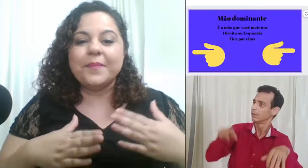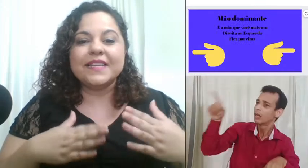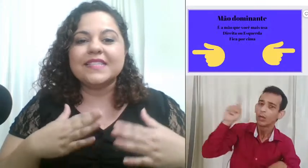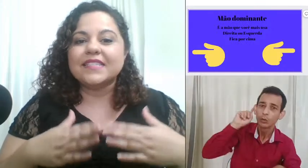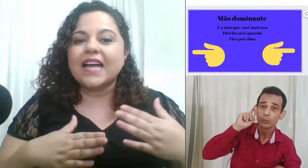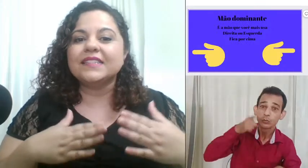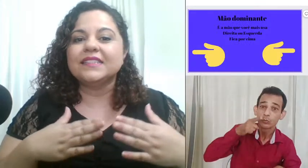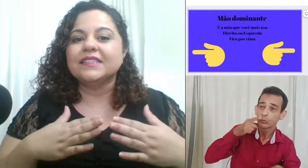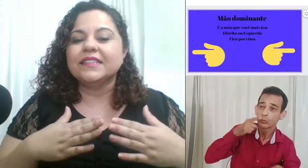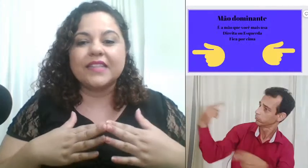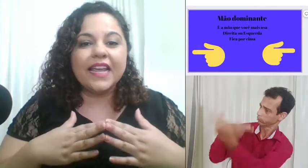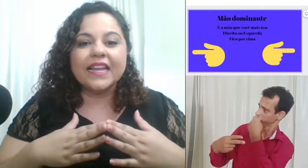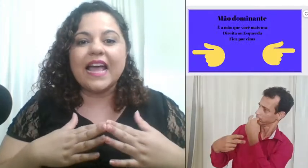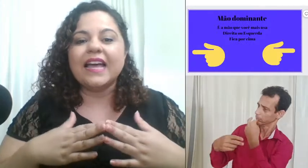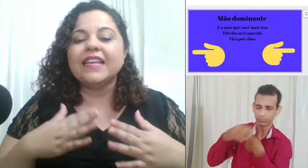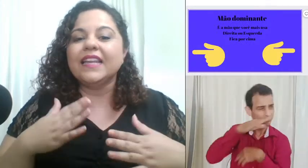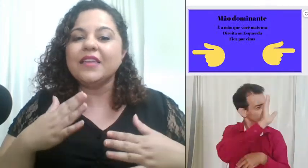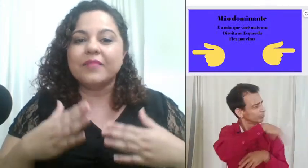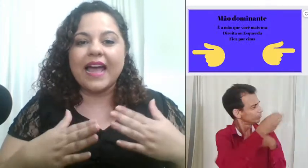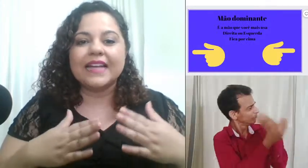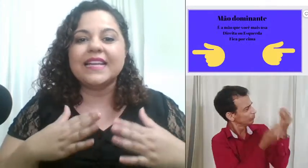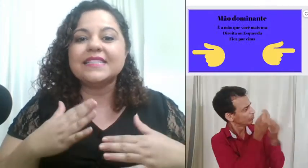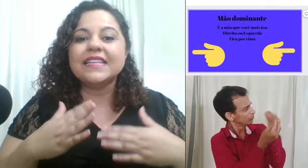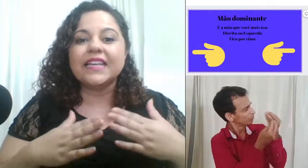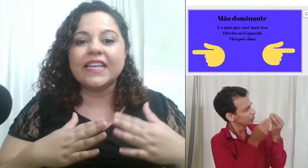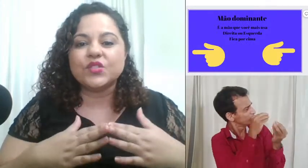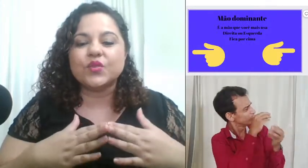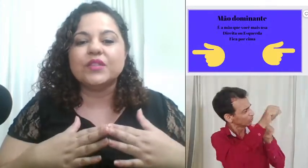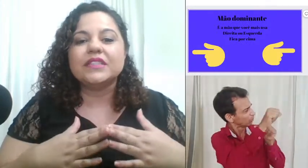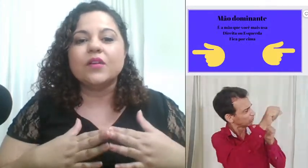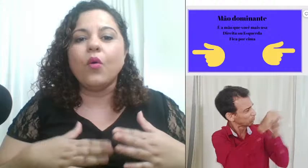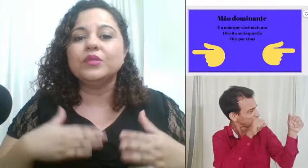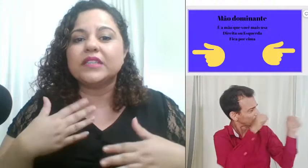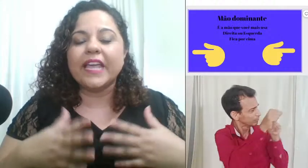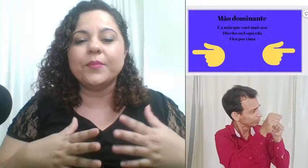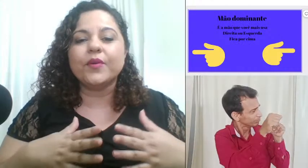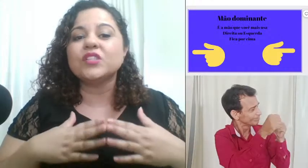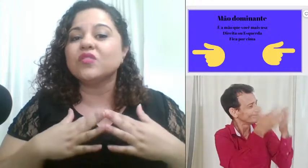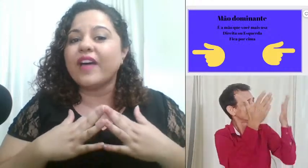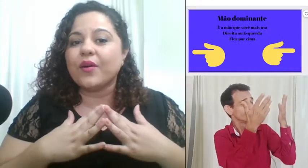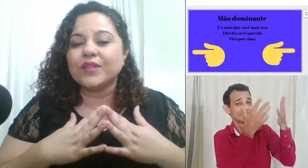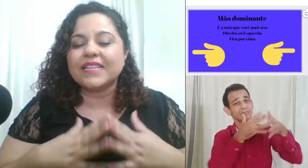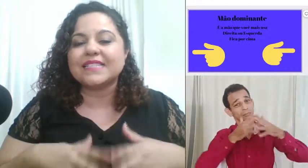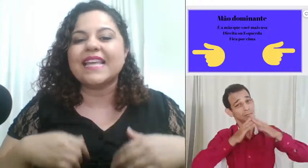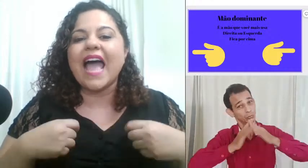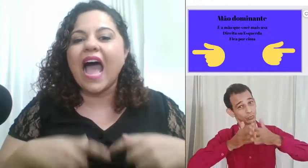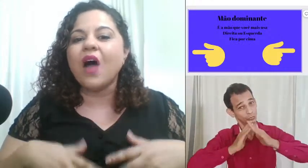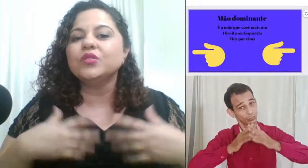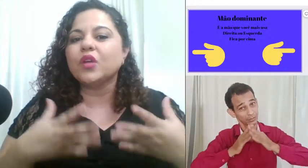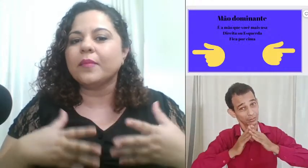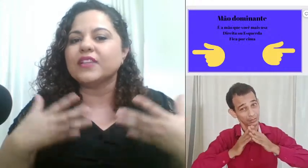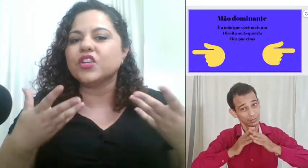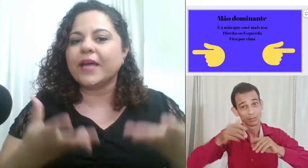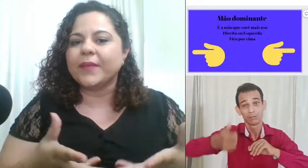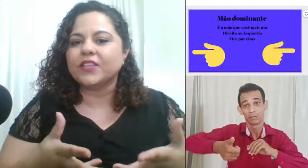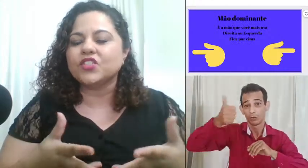precisar treinar e lembrar nesse início com o tempo isso vai acontecer automaticamente